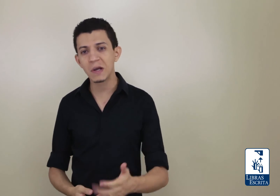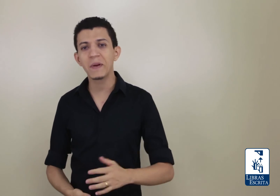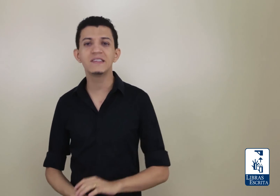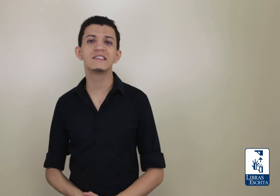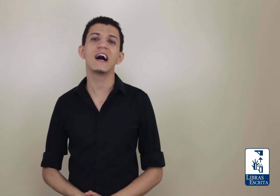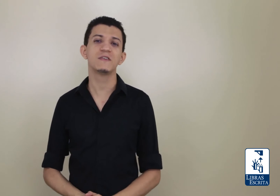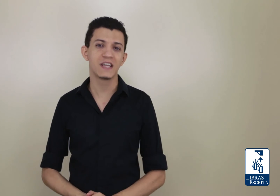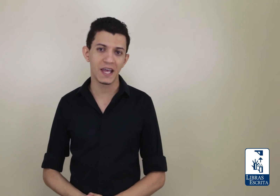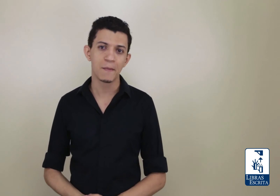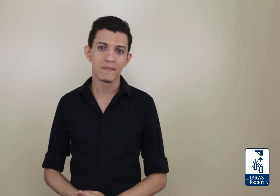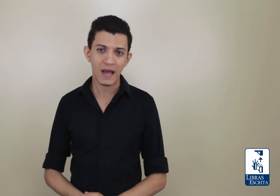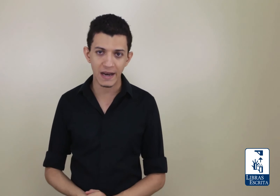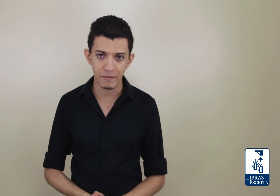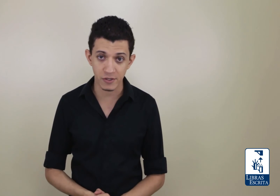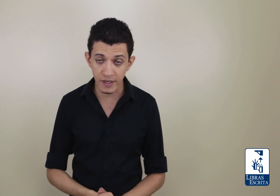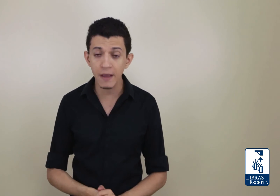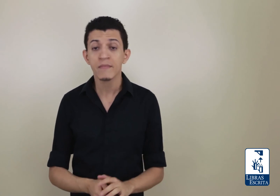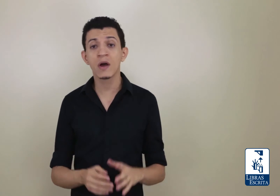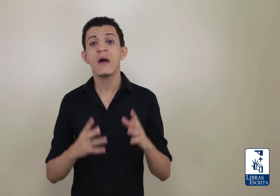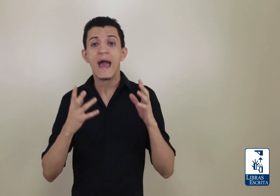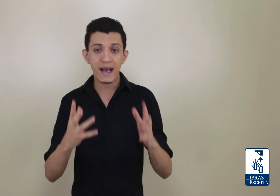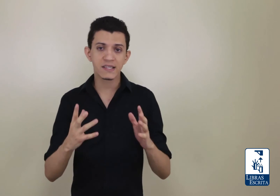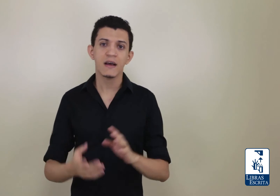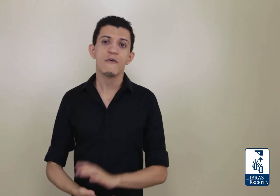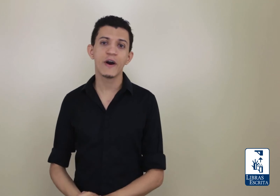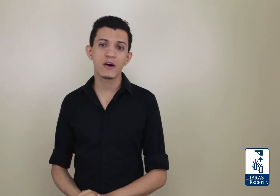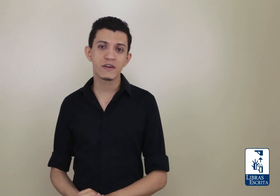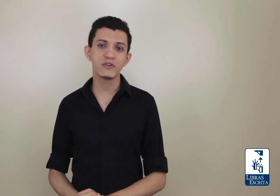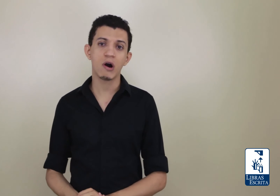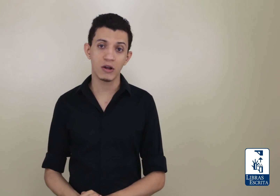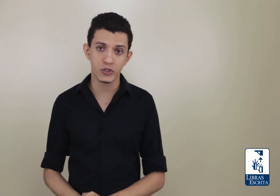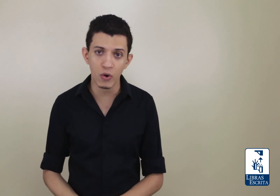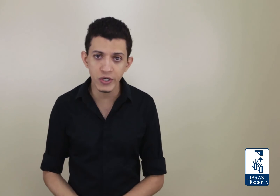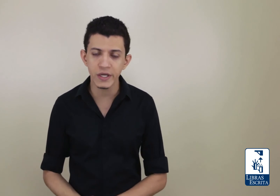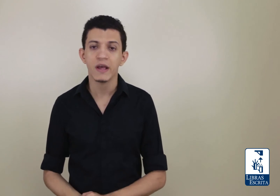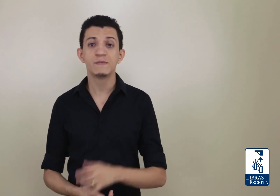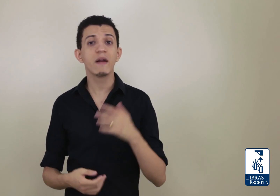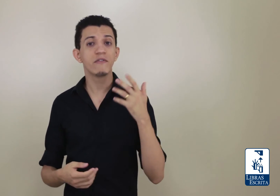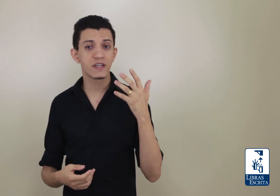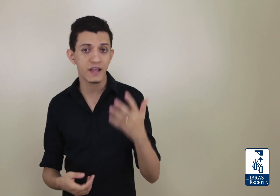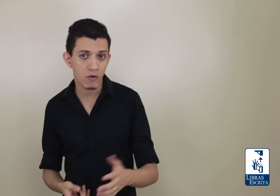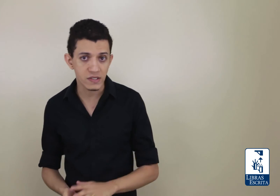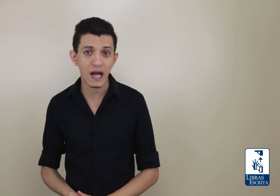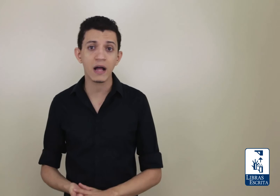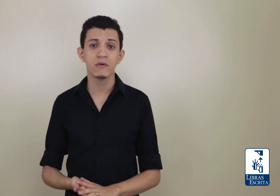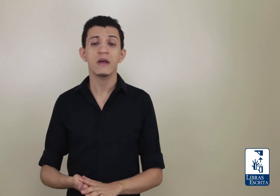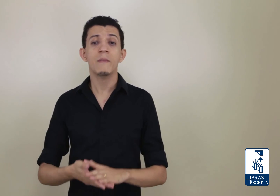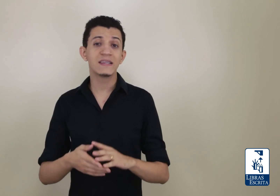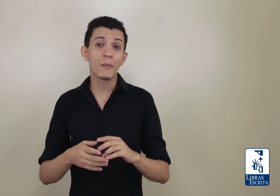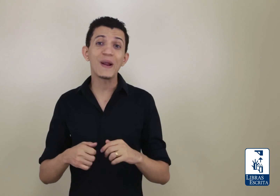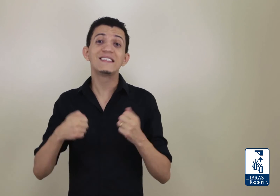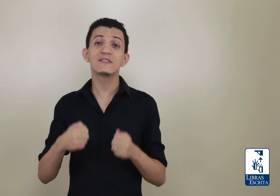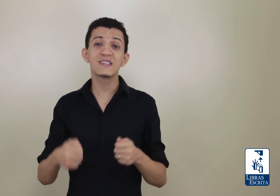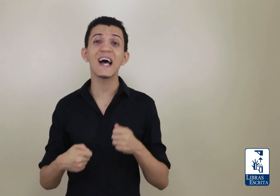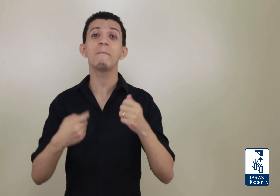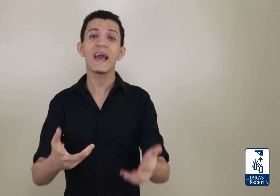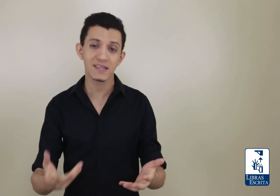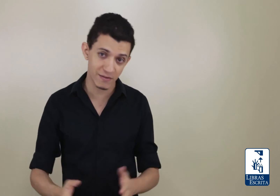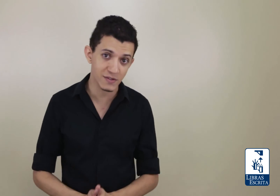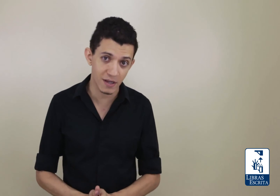aprendizados aí da Libros. Ok? Então essa foi a nossa videoaula de hoje. Espero que você tenha gostado, mas eu preciso saber se você